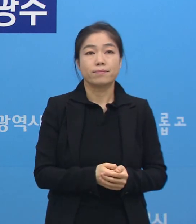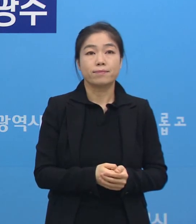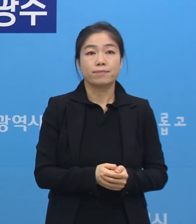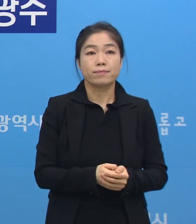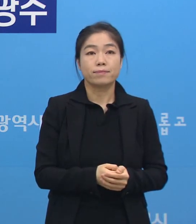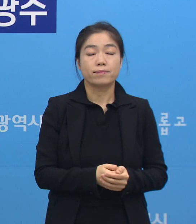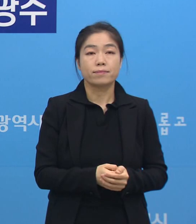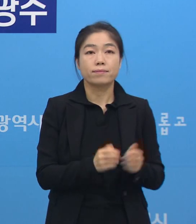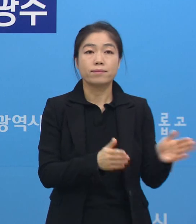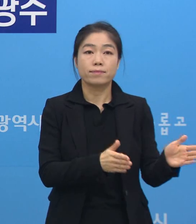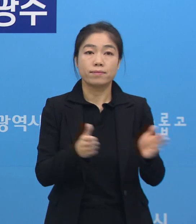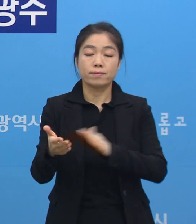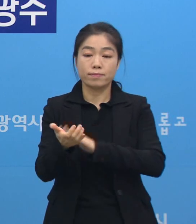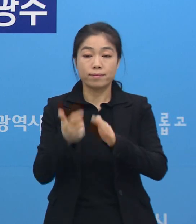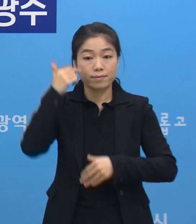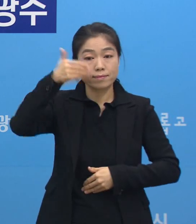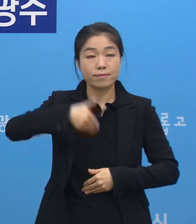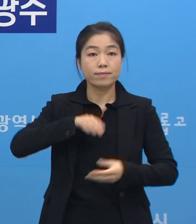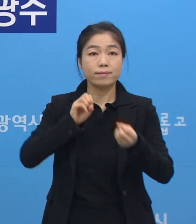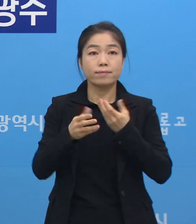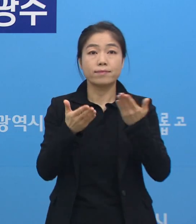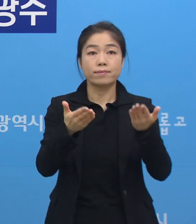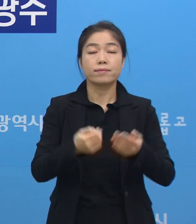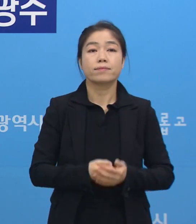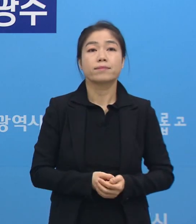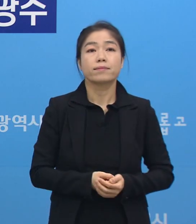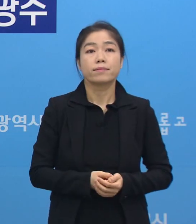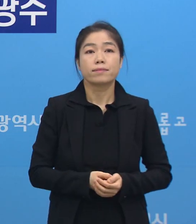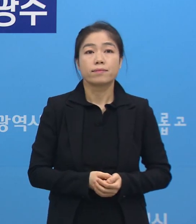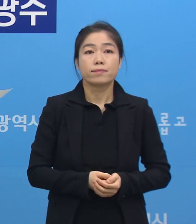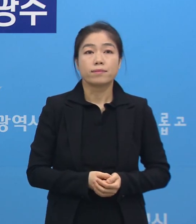다음은 사전질문 답변 드리겠습니다.